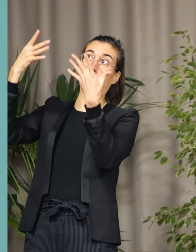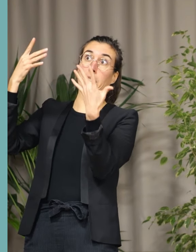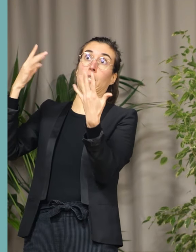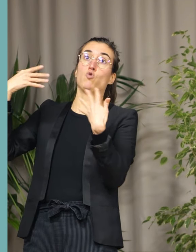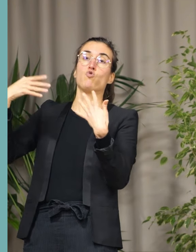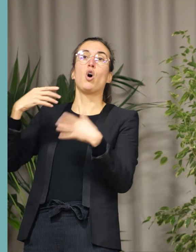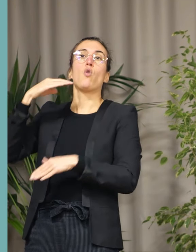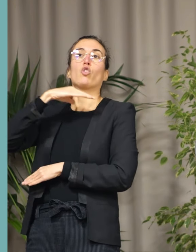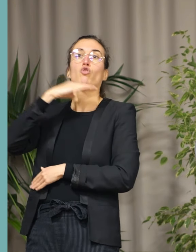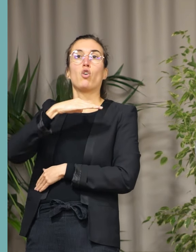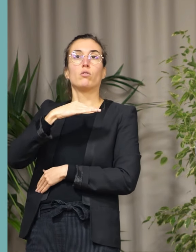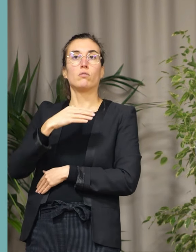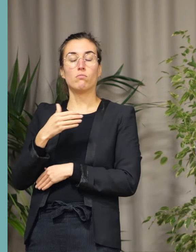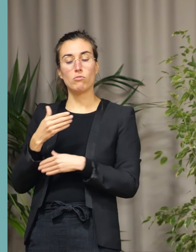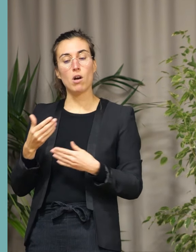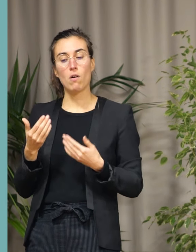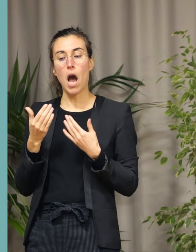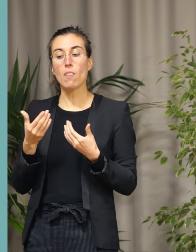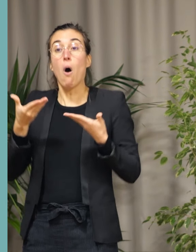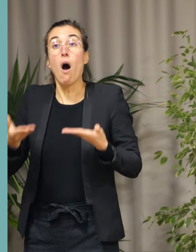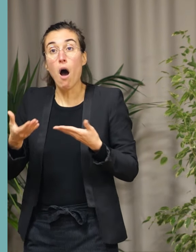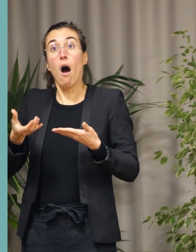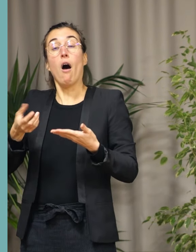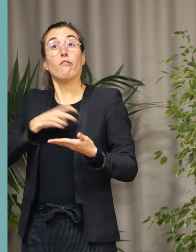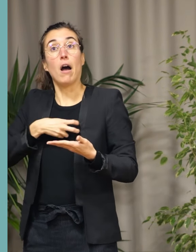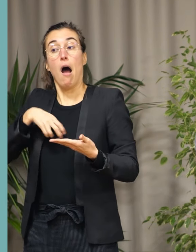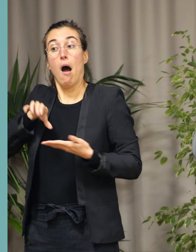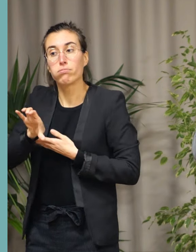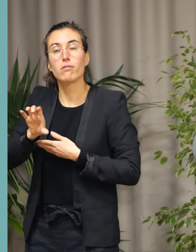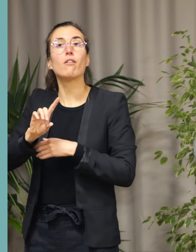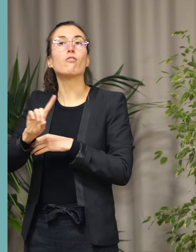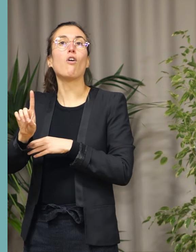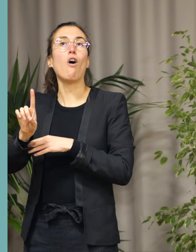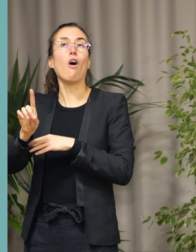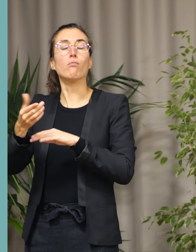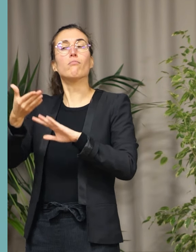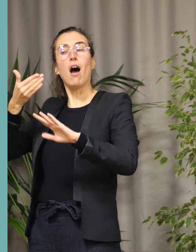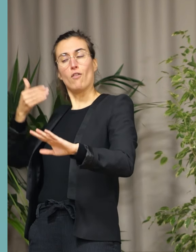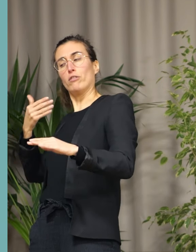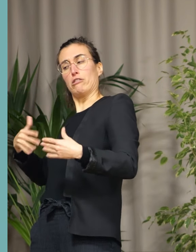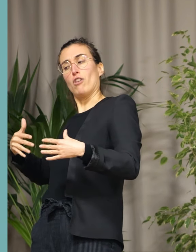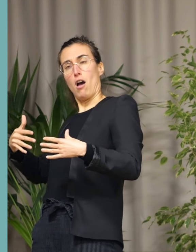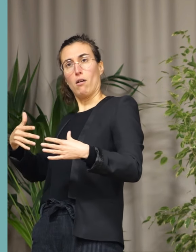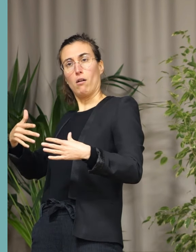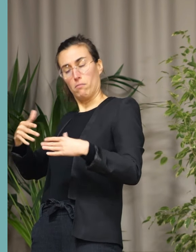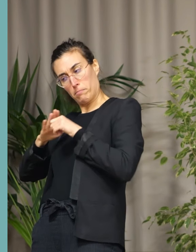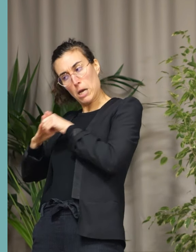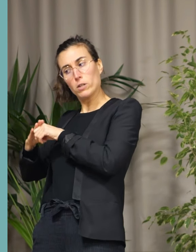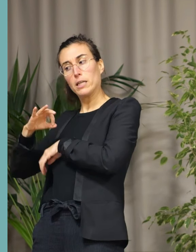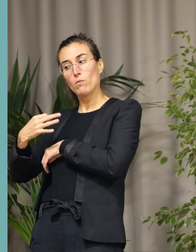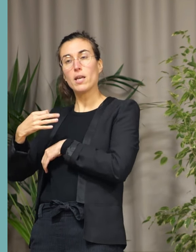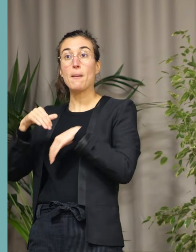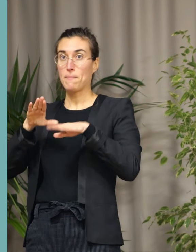attendu 2023 pour rentrer dans cette démarche mais nous prioriserons encore davantage les